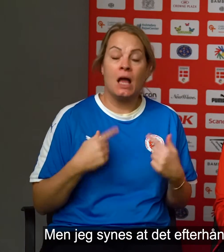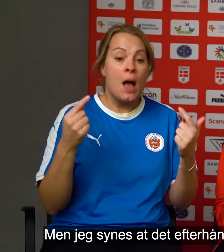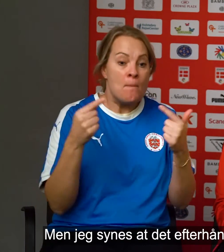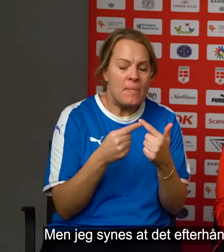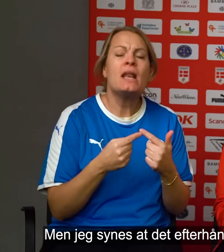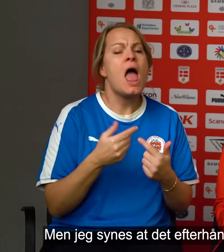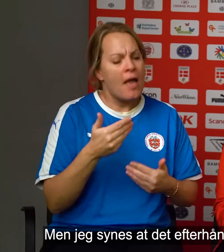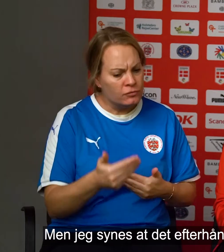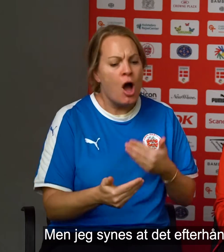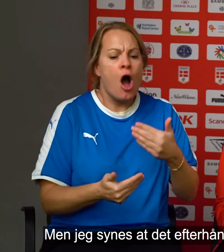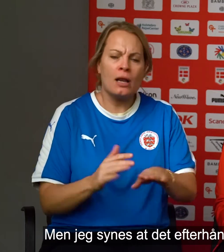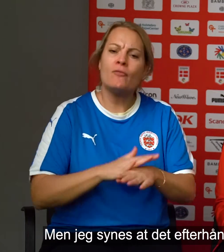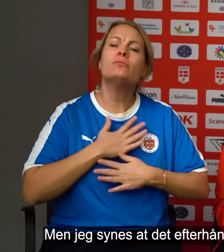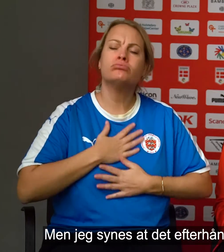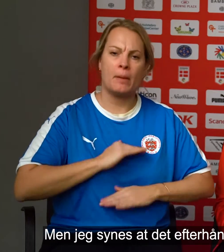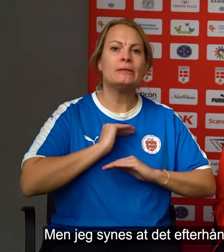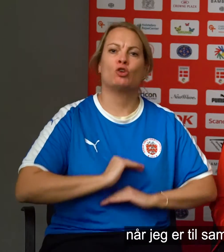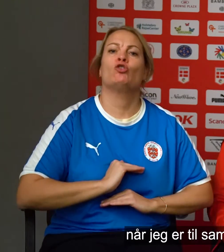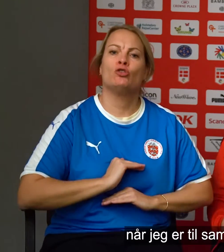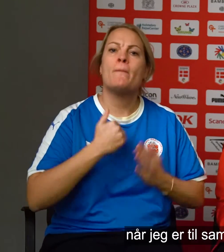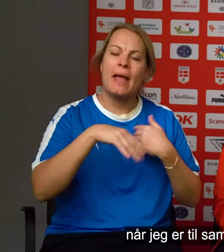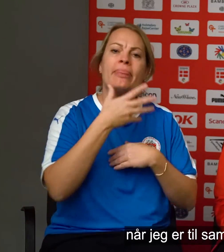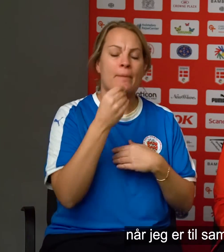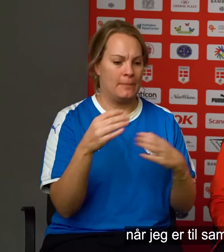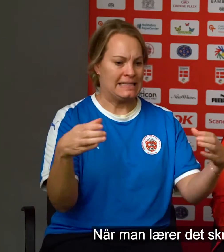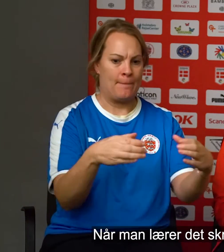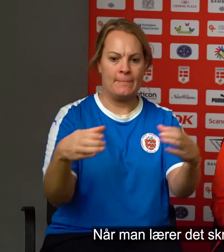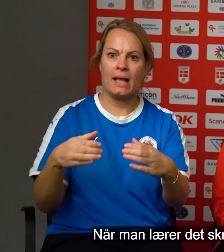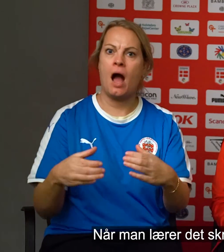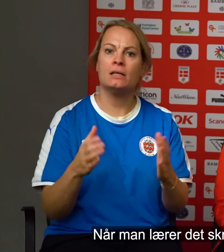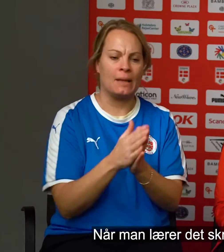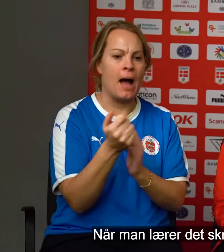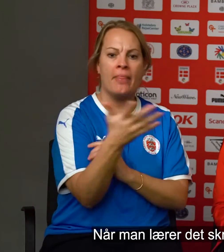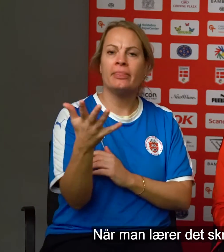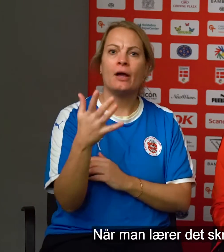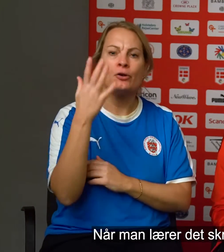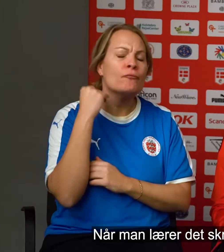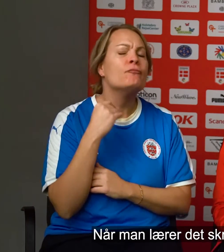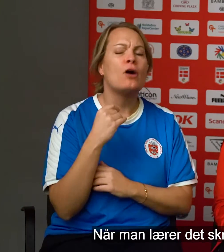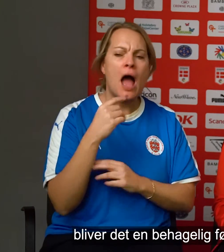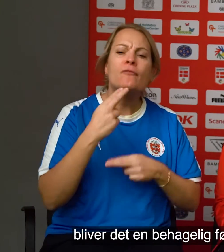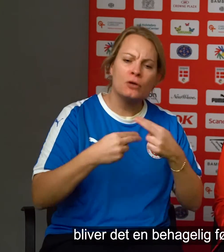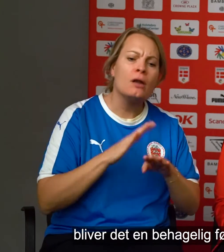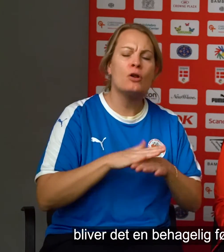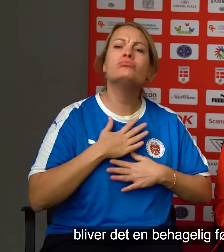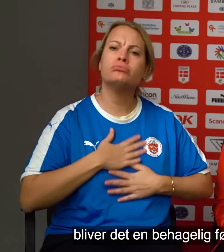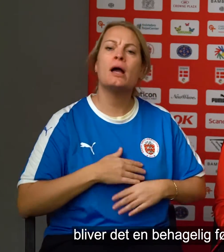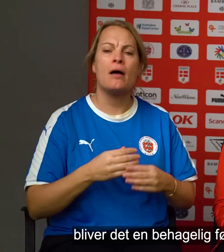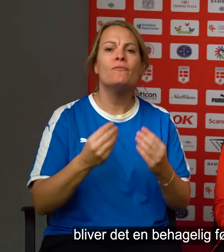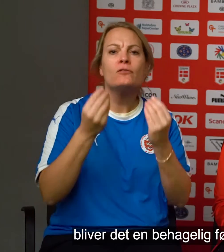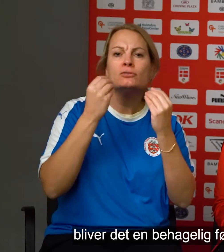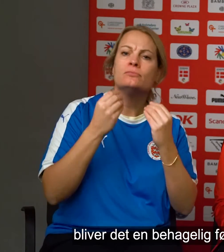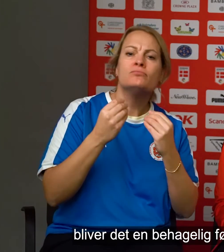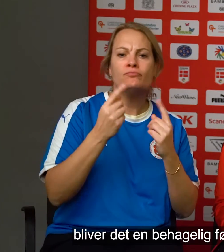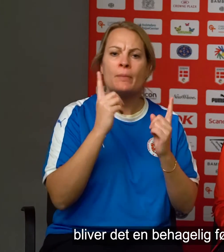synes efterhånden, at det begynder at blive nemmere og nemmere, når man er til sammenligninger. Når man lærer det skridt for skridt. Og det bliver ligesom en